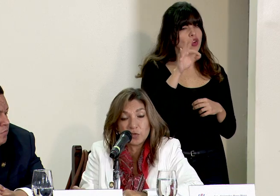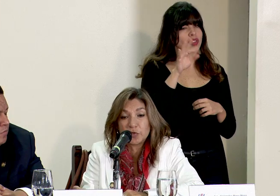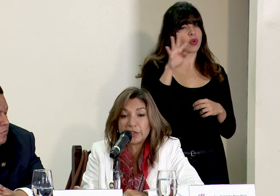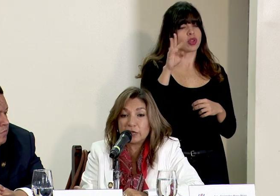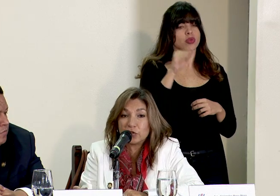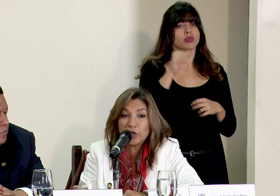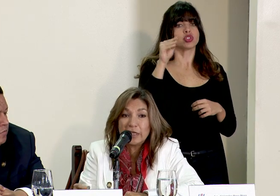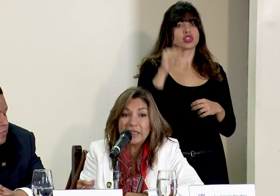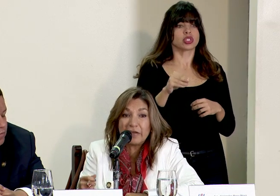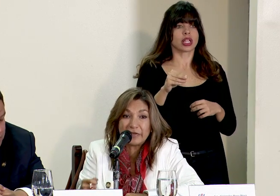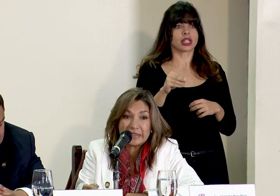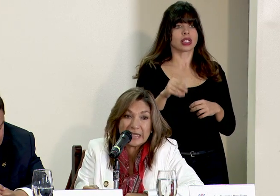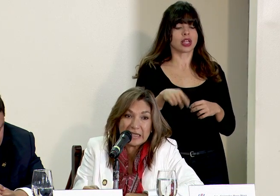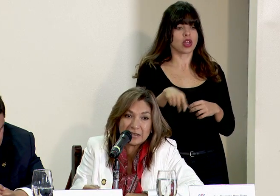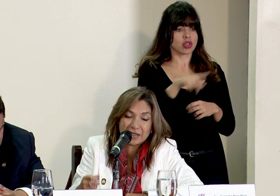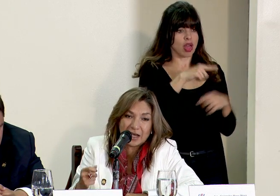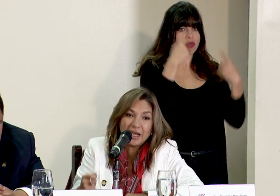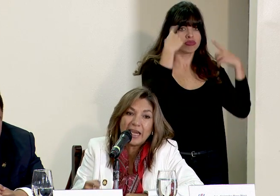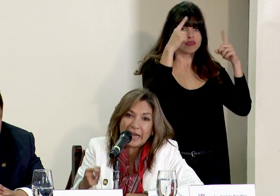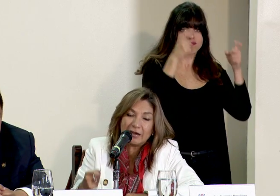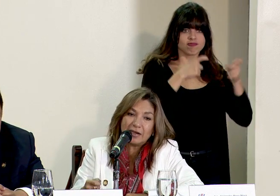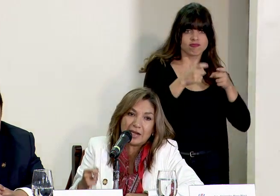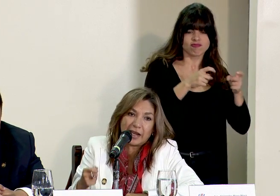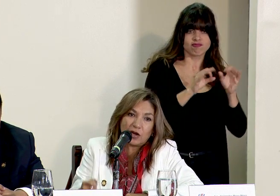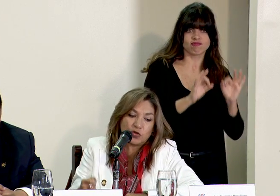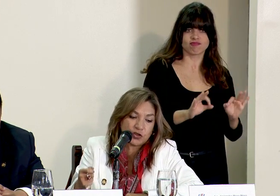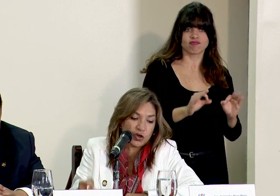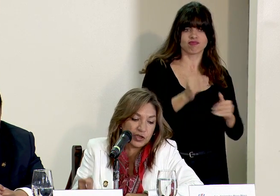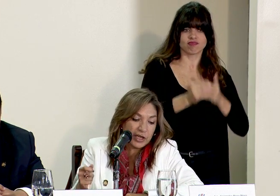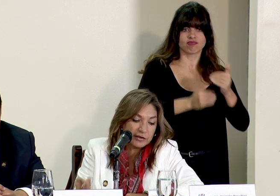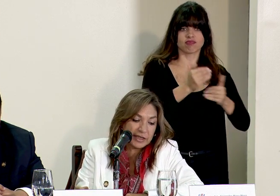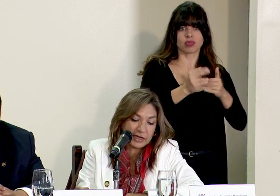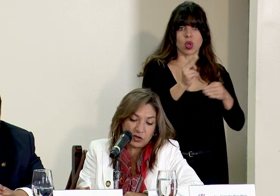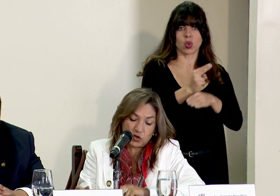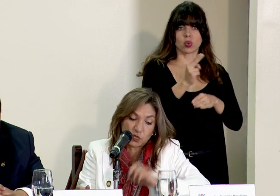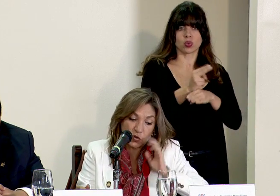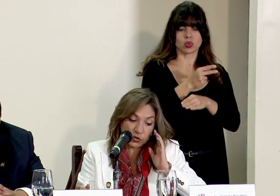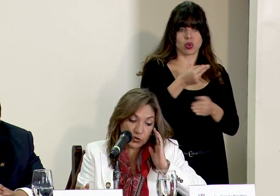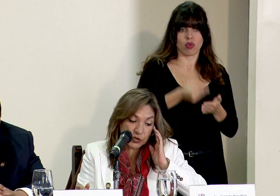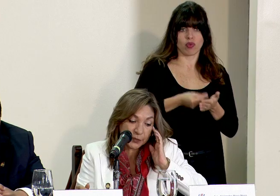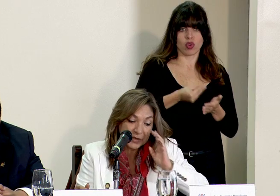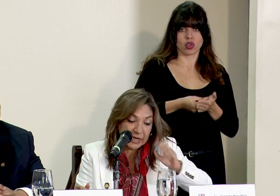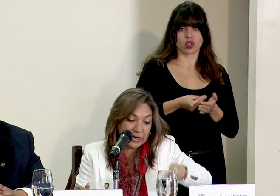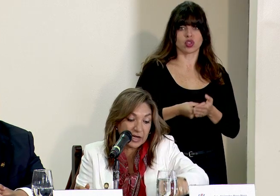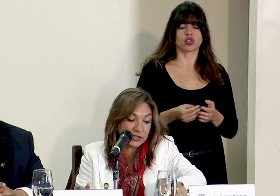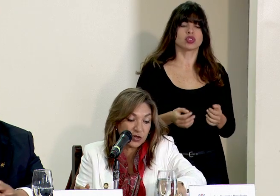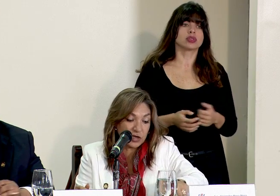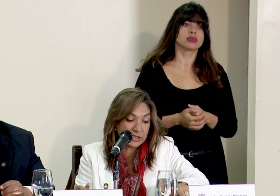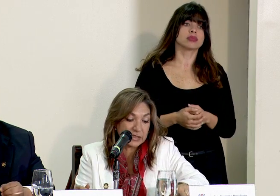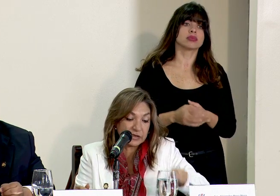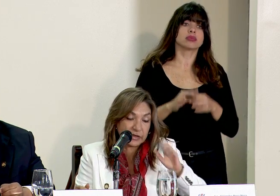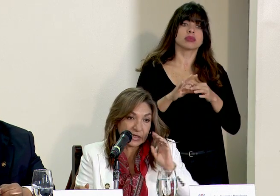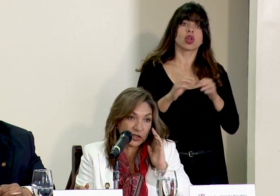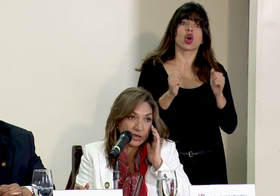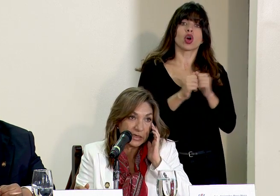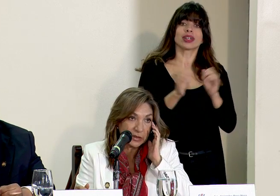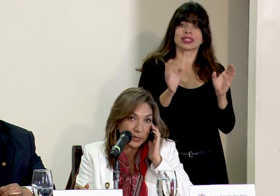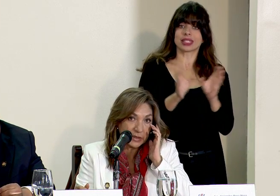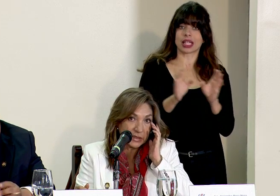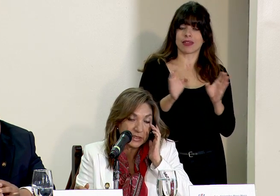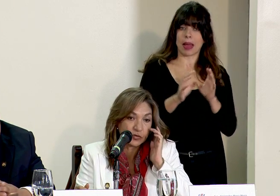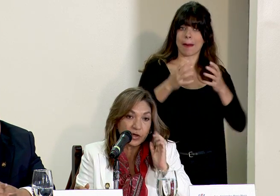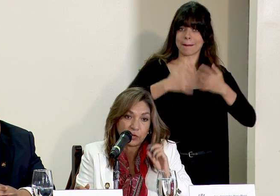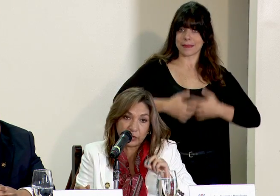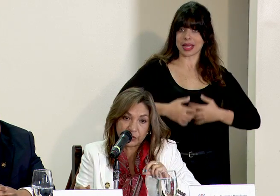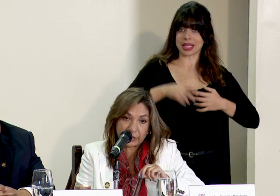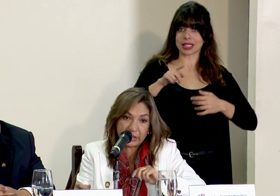94 por ciento de eficiencia en la ejecución de los montos en relación con la certificación de las